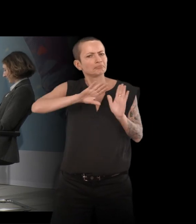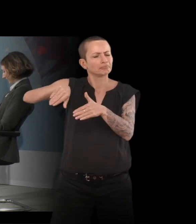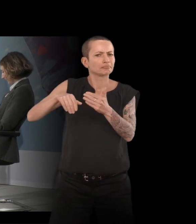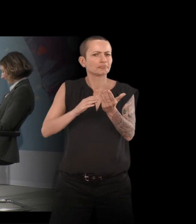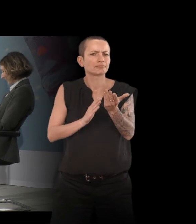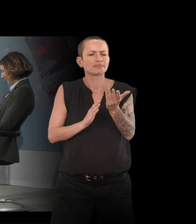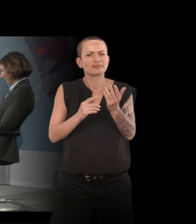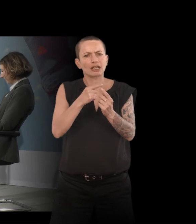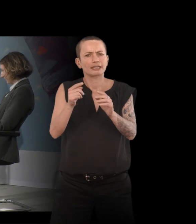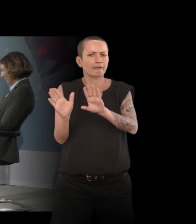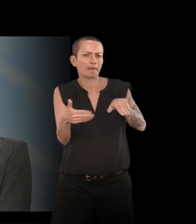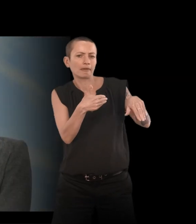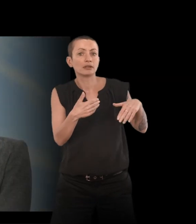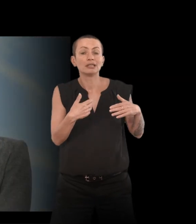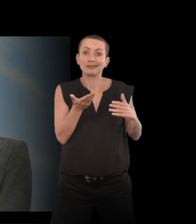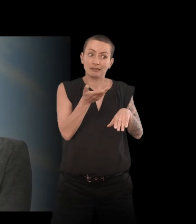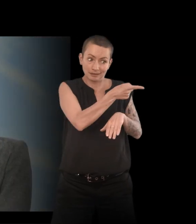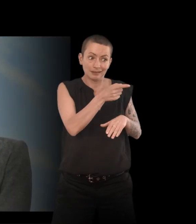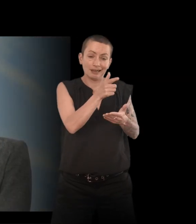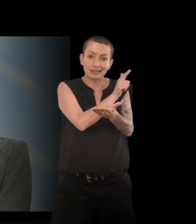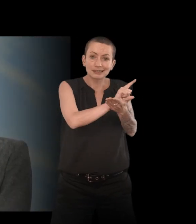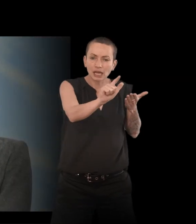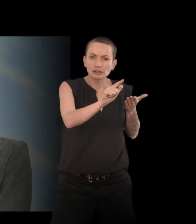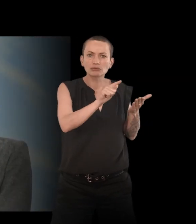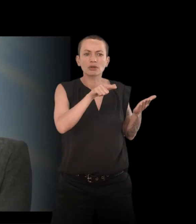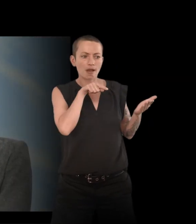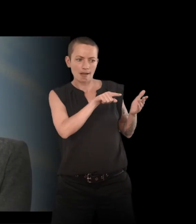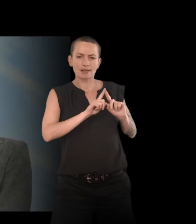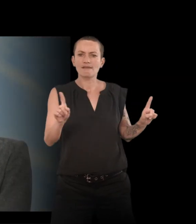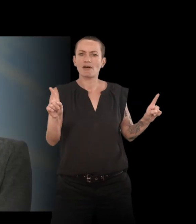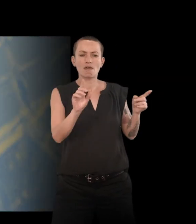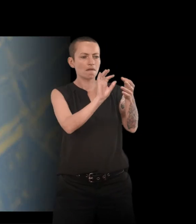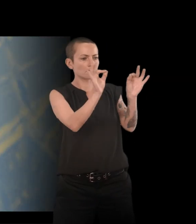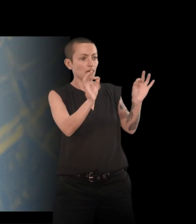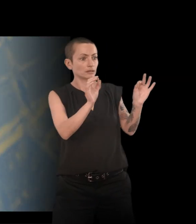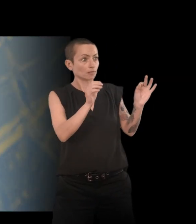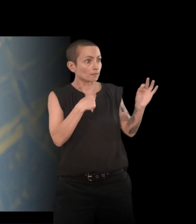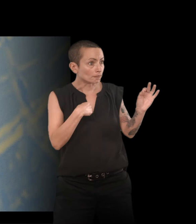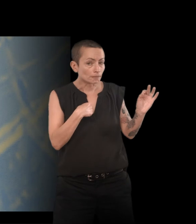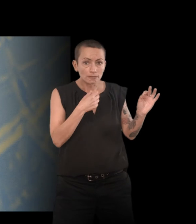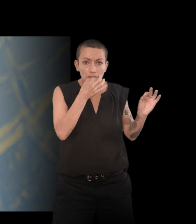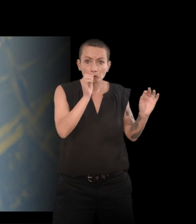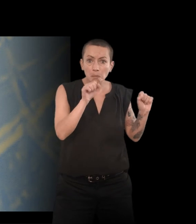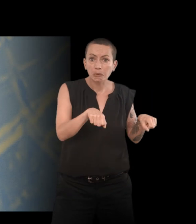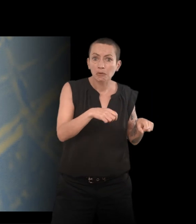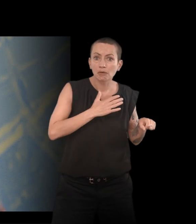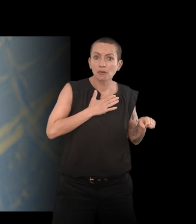Alors que dans la littérature, je retrouvais des phrases que j'aurais pu prononcer moi-même, des situations qui étaient très